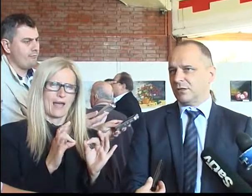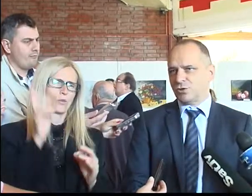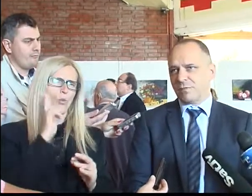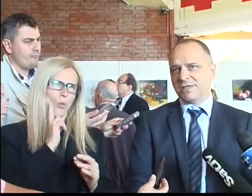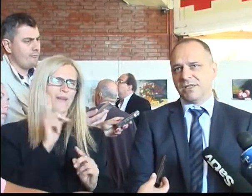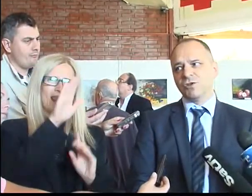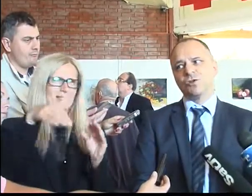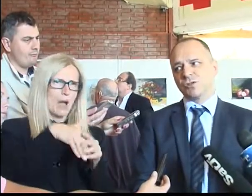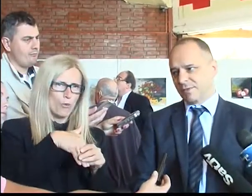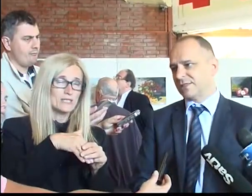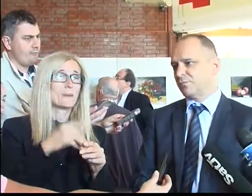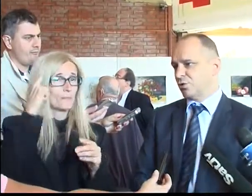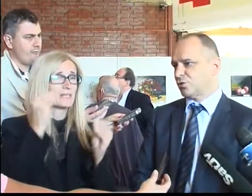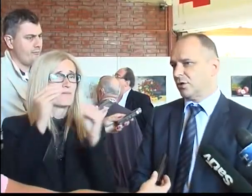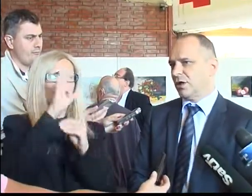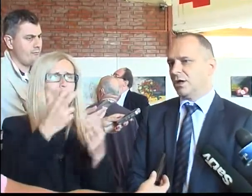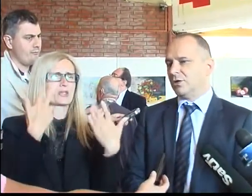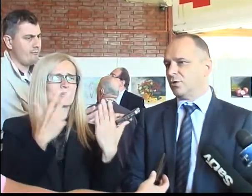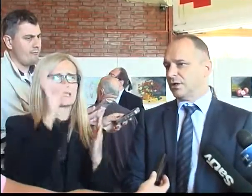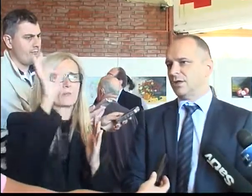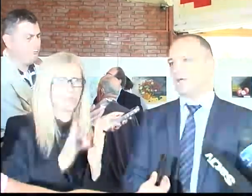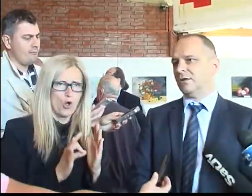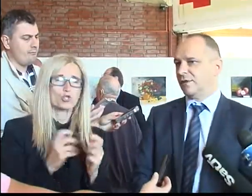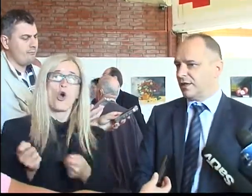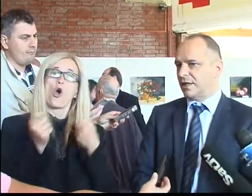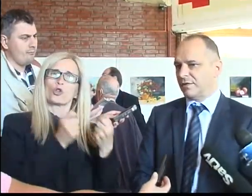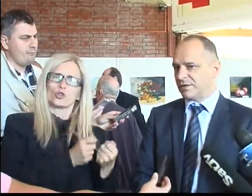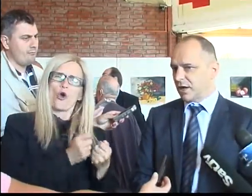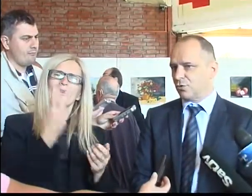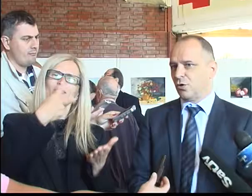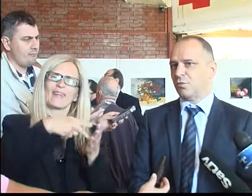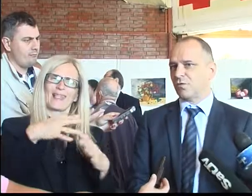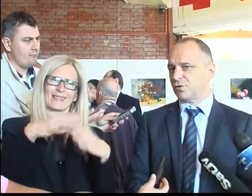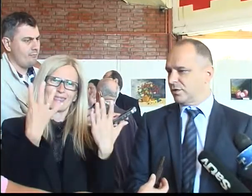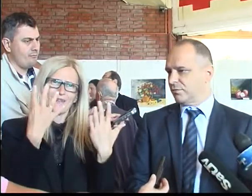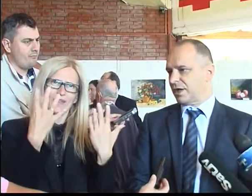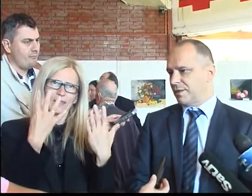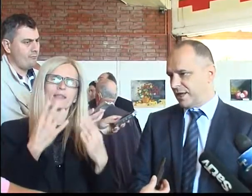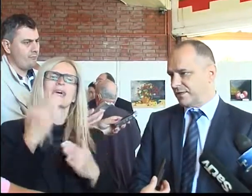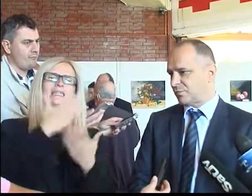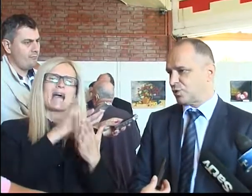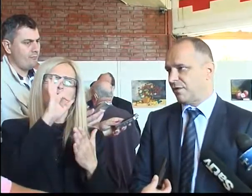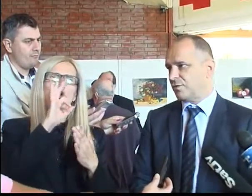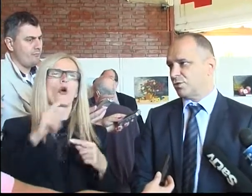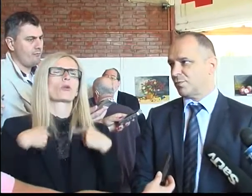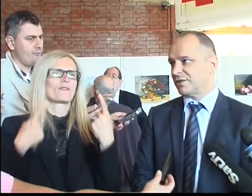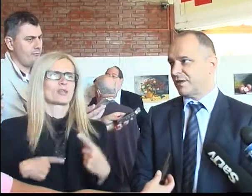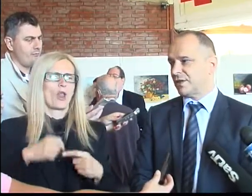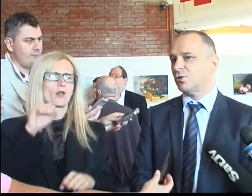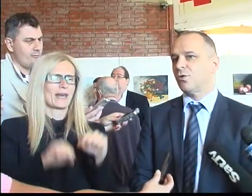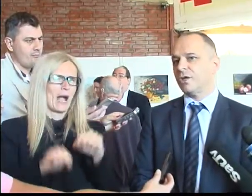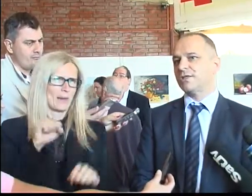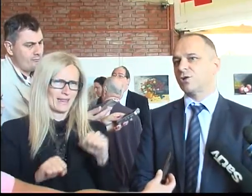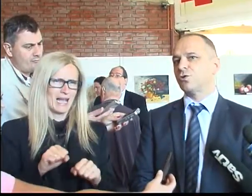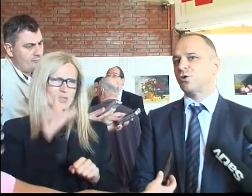nezaposlen, čak mislim da je više od 80% donet je 2009. zakon o profesorom rehabilitaciji i zapošljavanju osoba sa